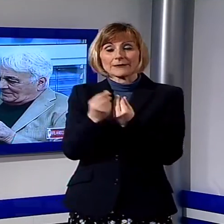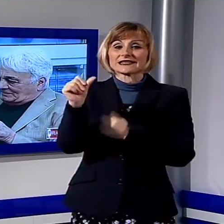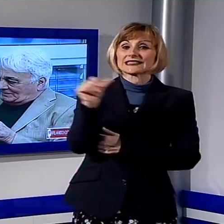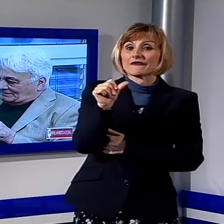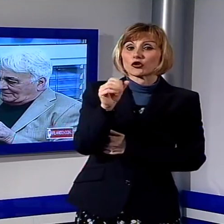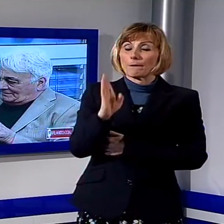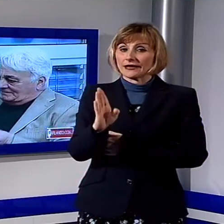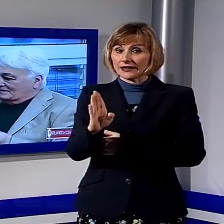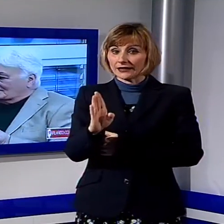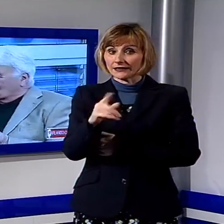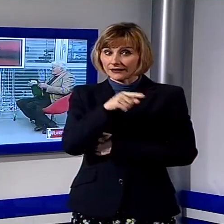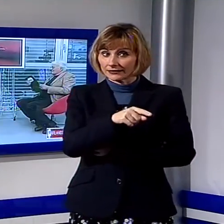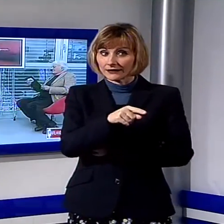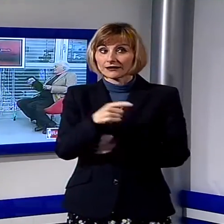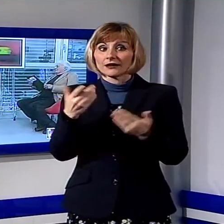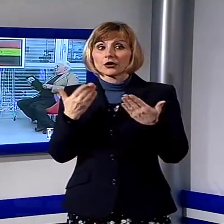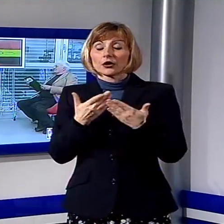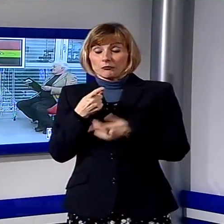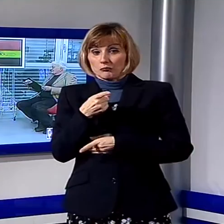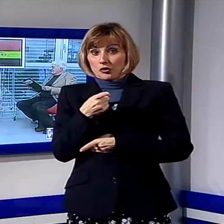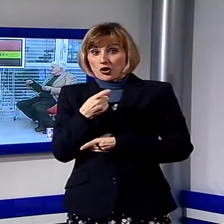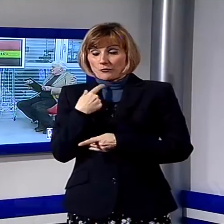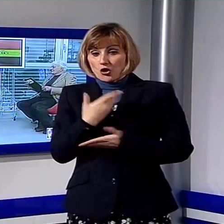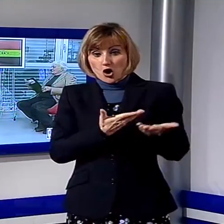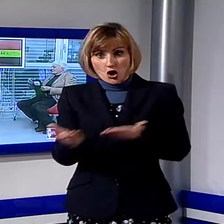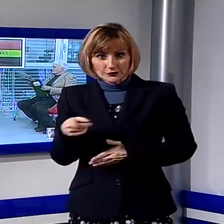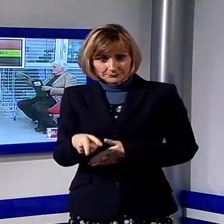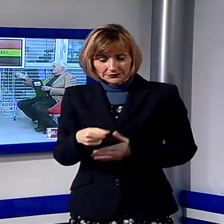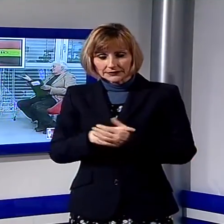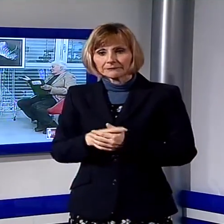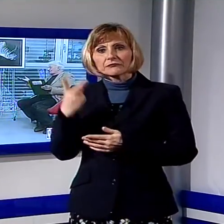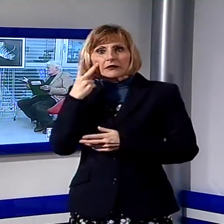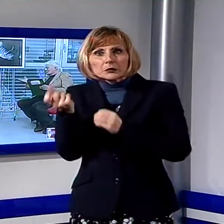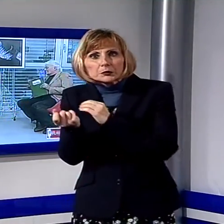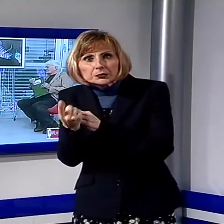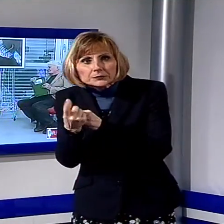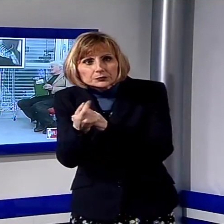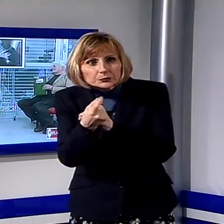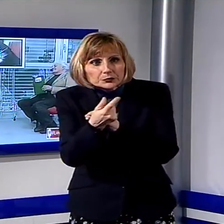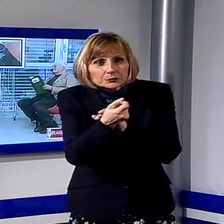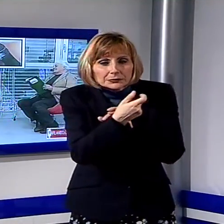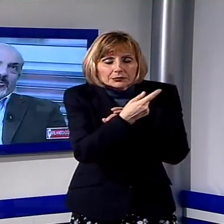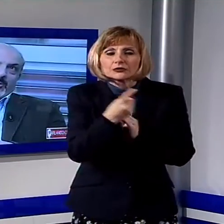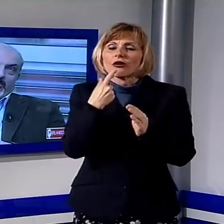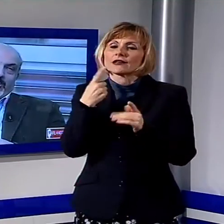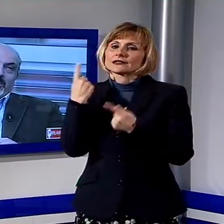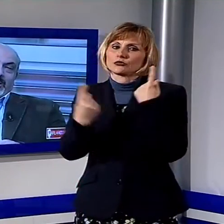Federazione Italiana dei Pubblici Esercizi. Un fenomeno che deve essere urgentemente regolamentato per evitare